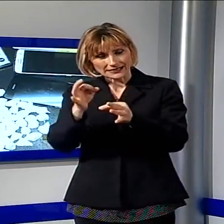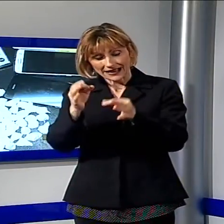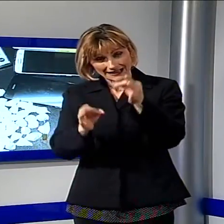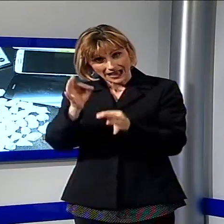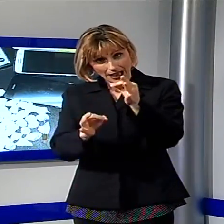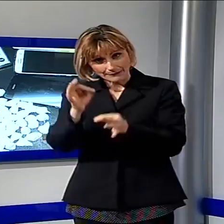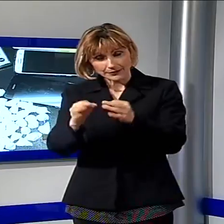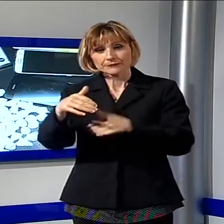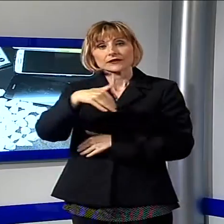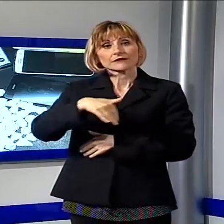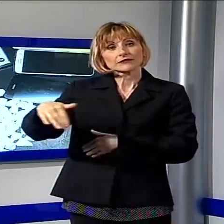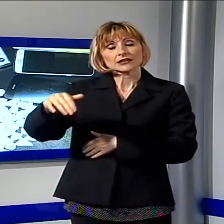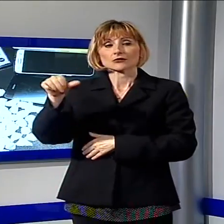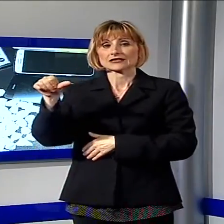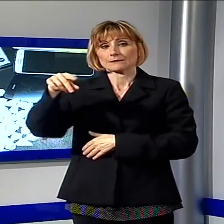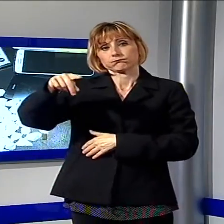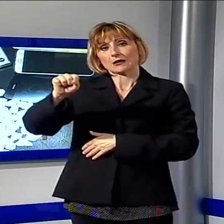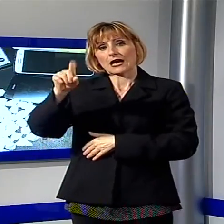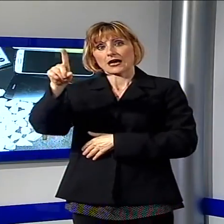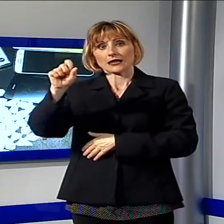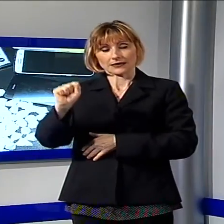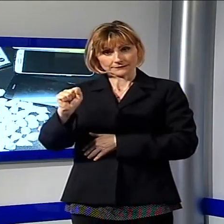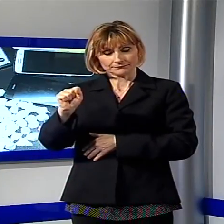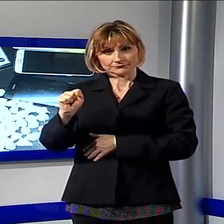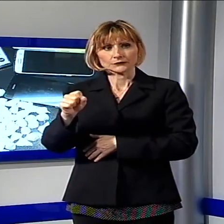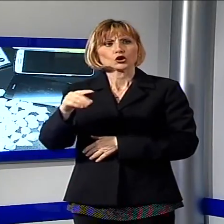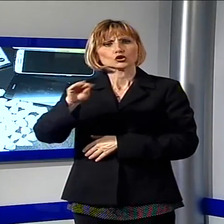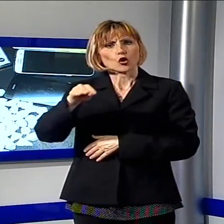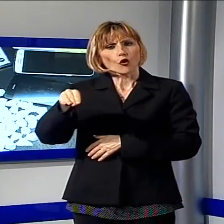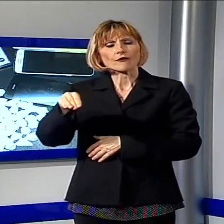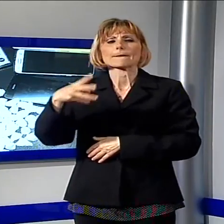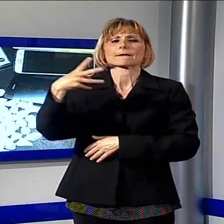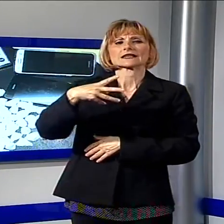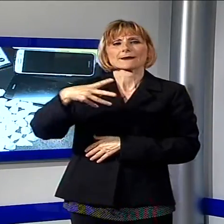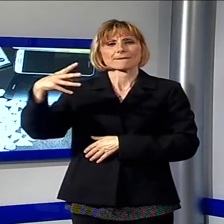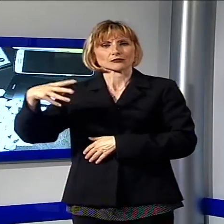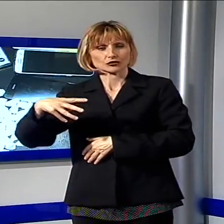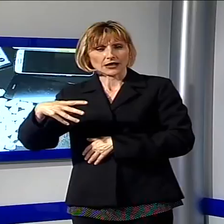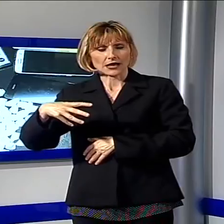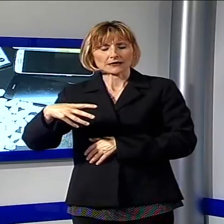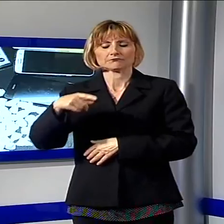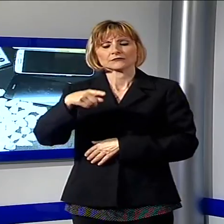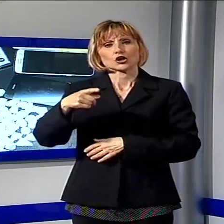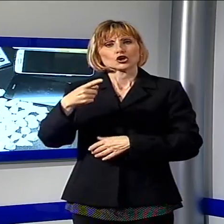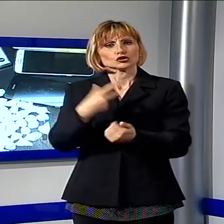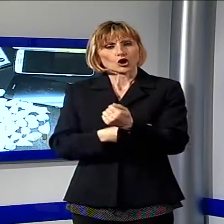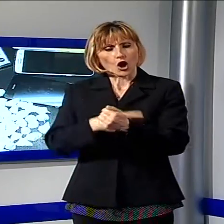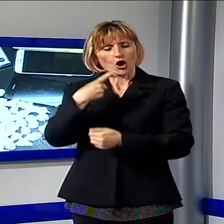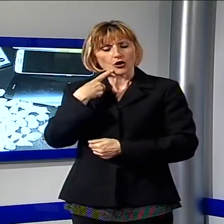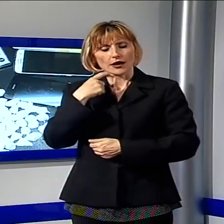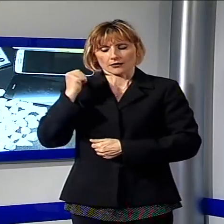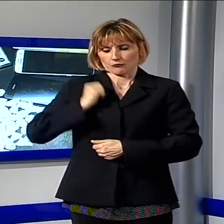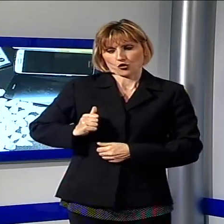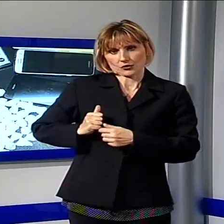nei pressi di via dello Spada a massa macinaia. La groga era contenuta all'interno di un borsello gettato via da una